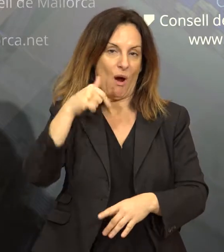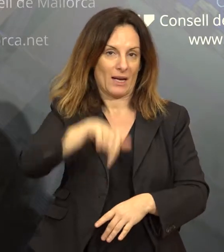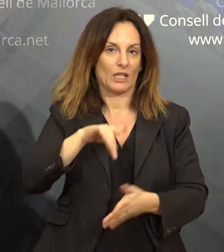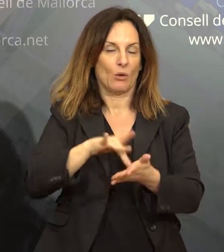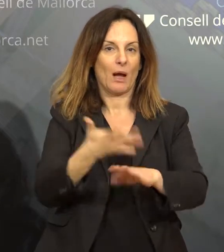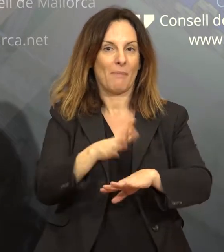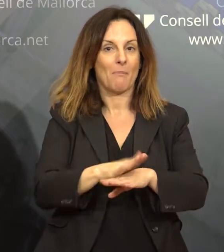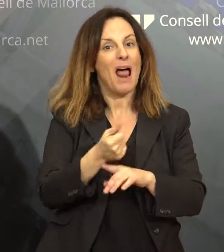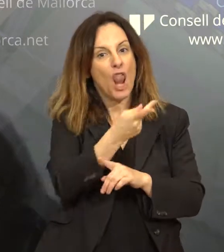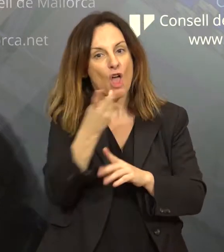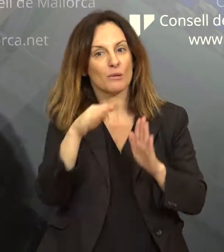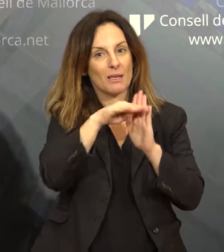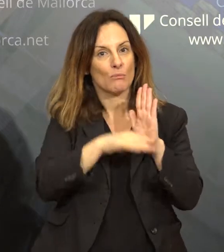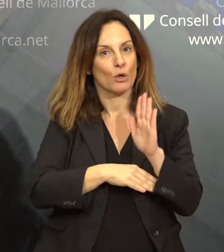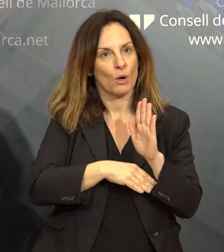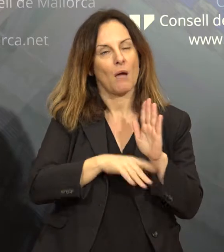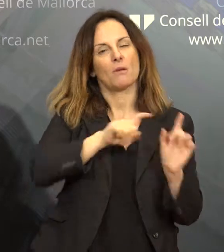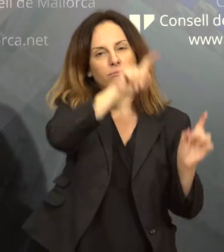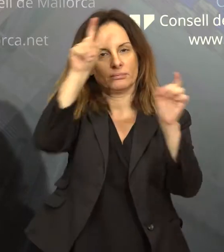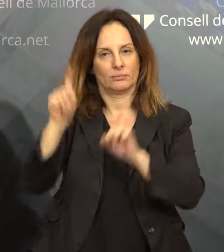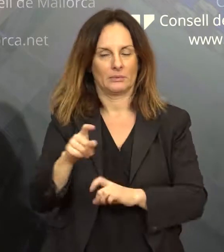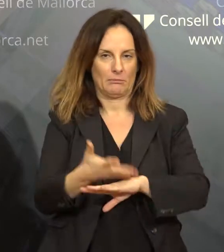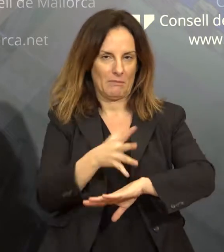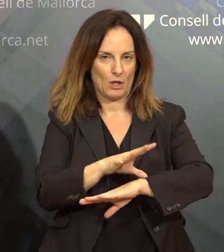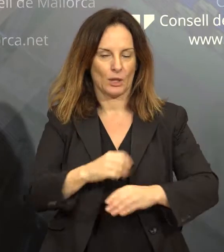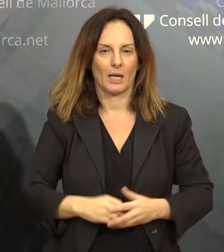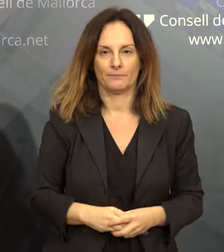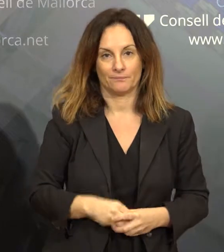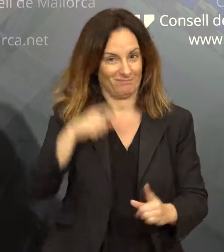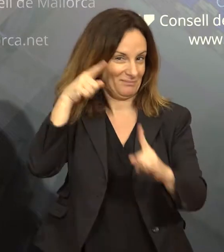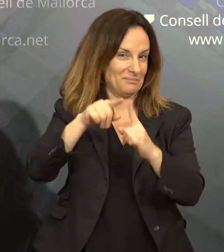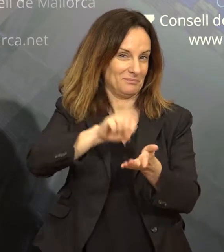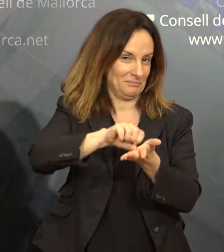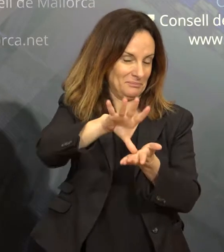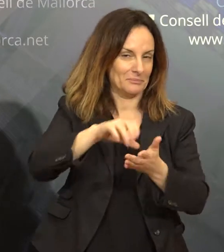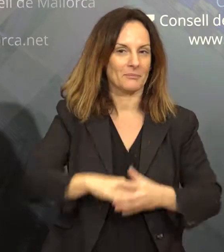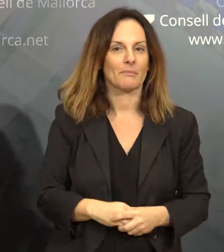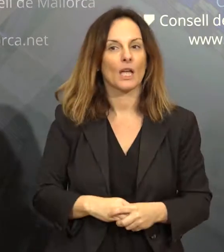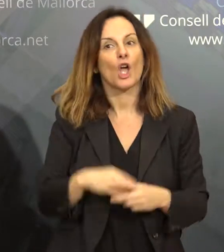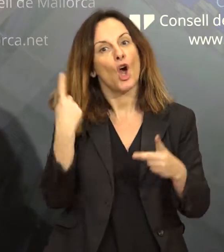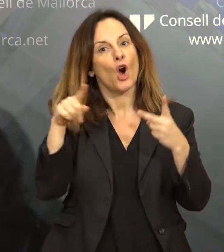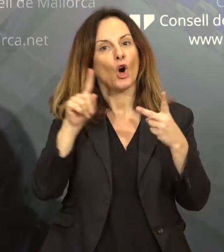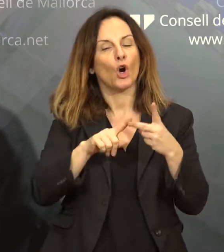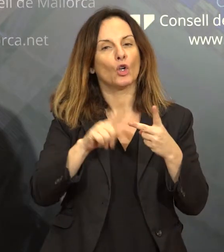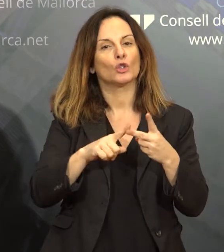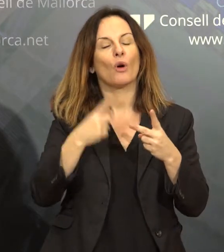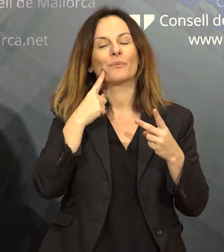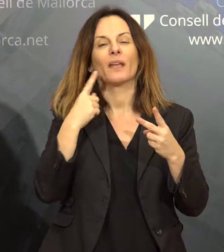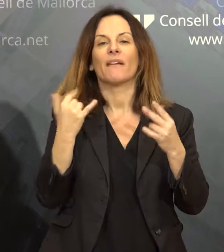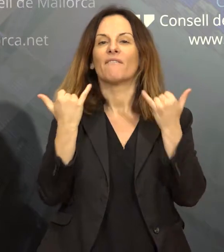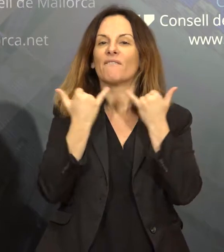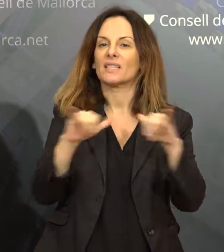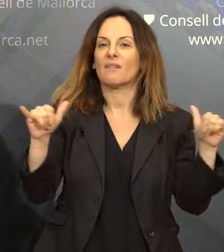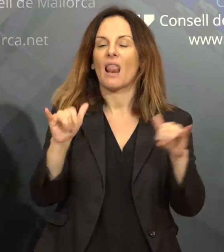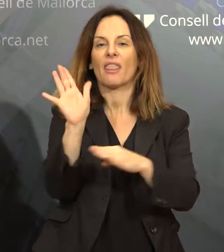altre és un documental en el Festival de Cine de Montaña van a